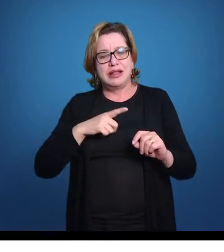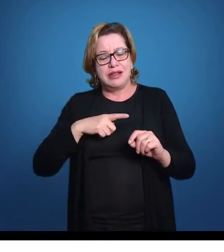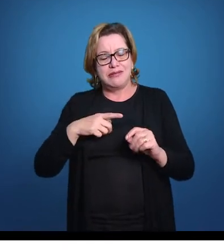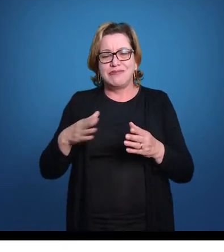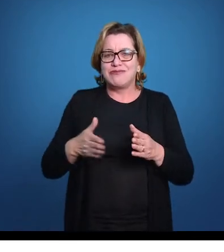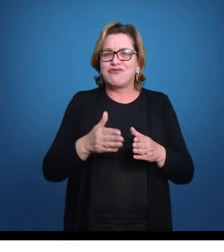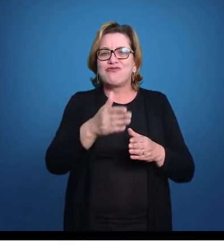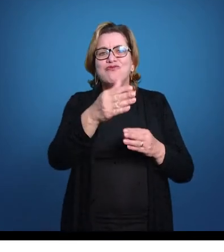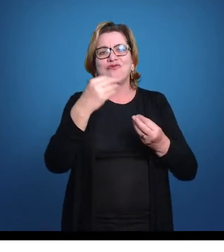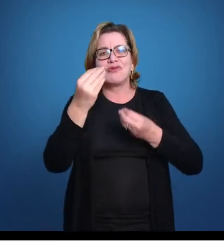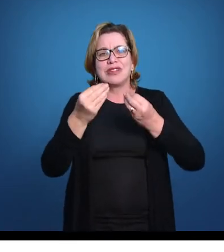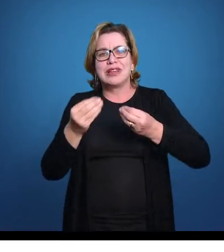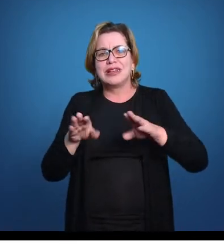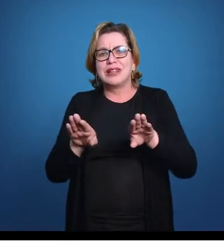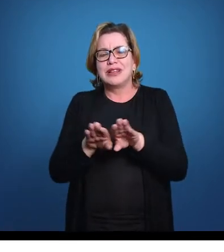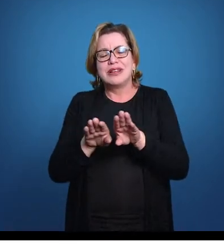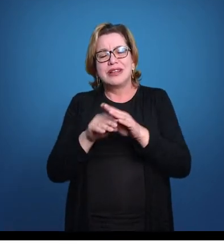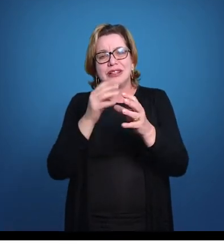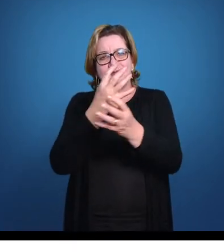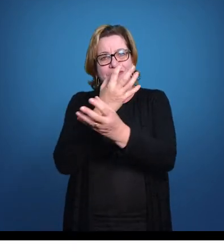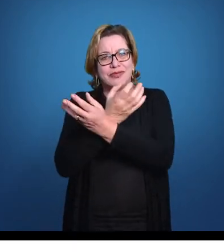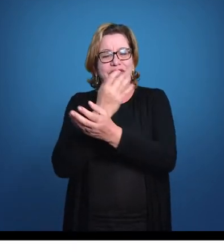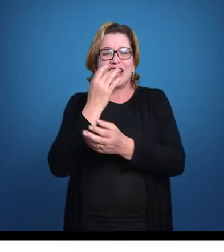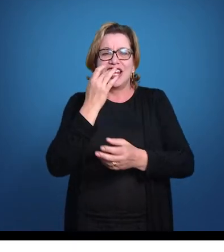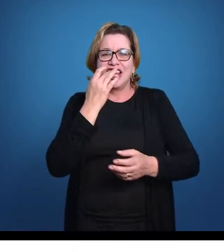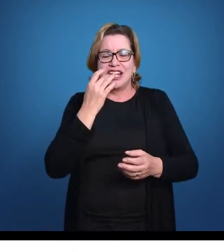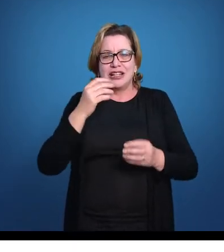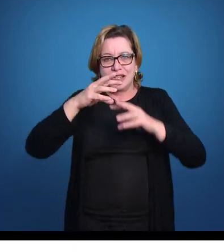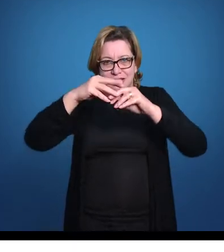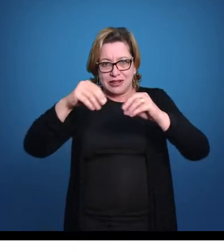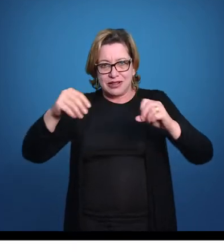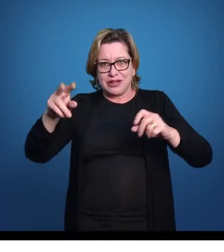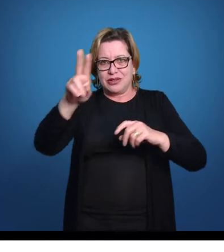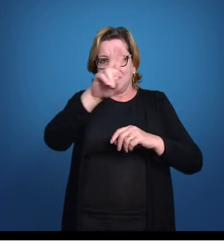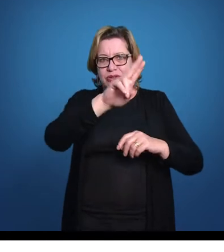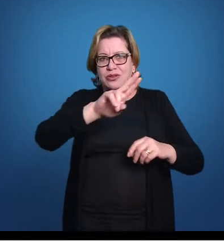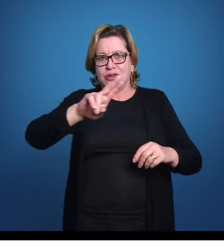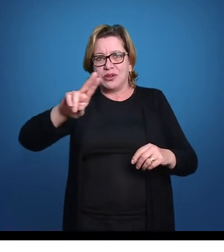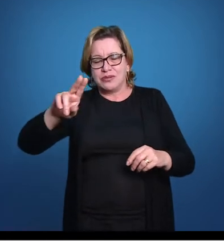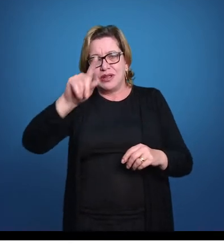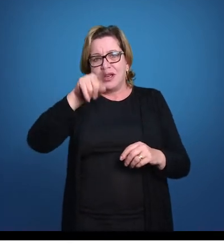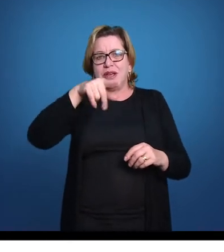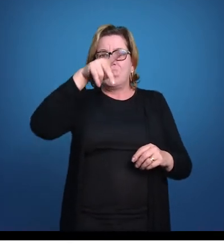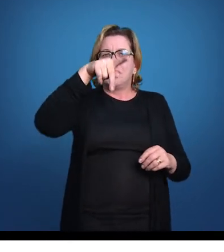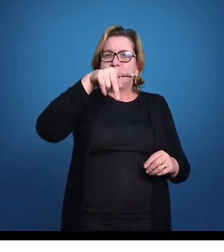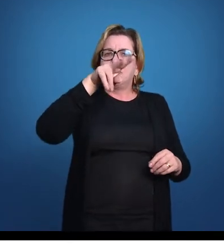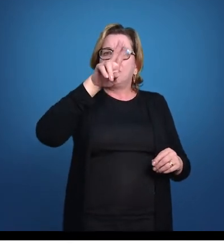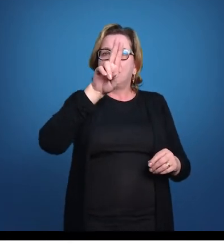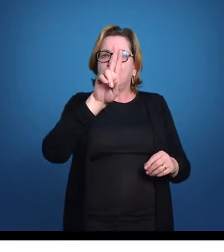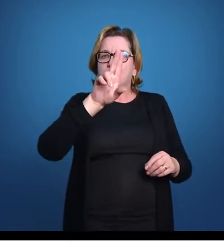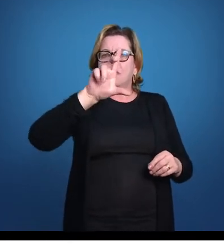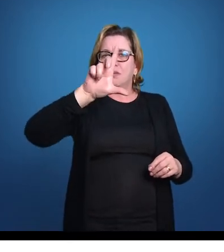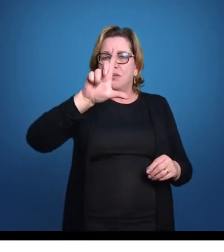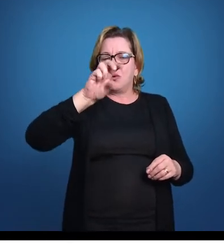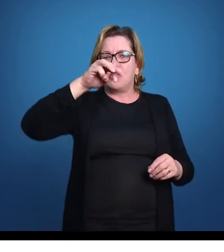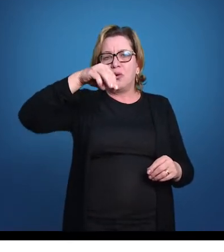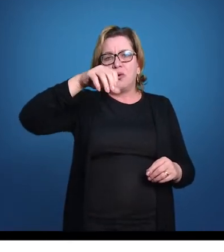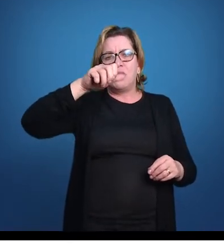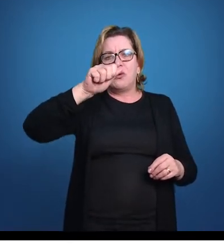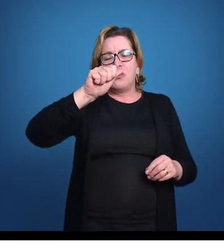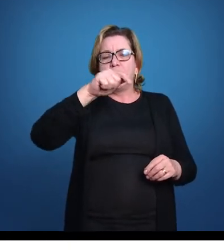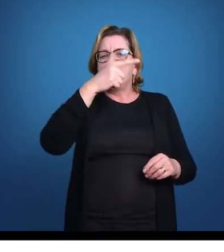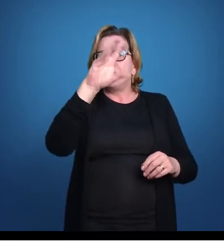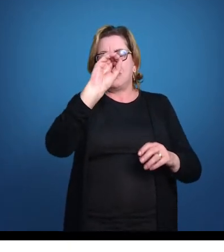natatória. E nos vertebrados terrestres, a gente chama de pulmão. É o mesmo tipo de estrutura.